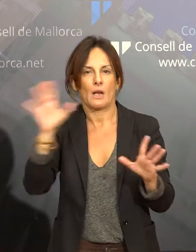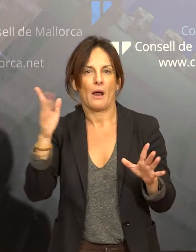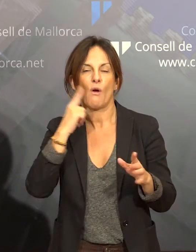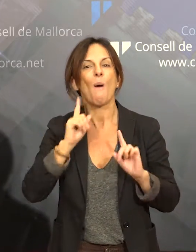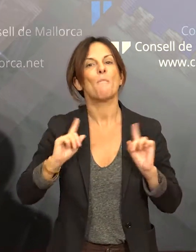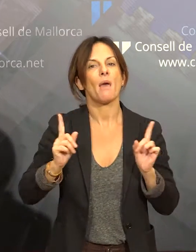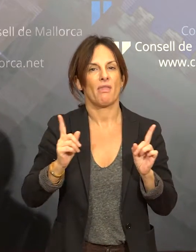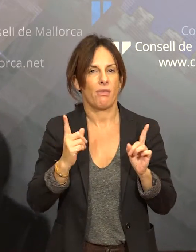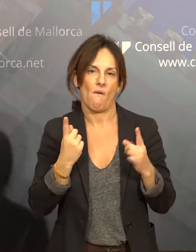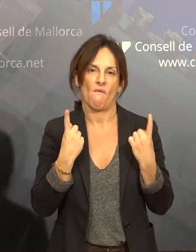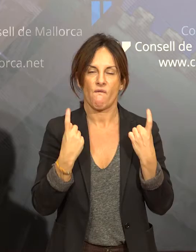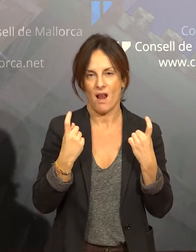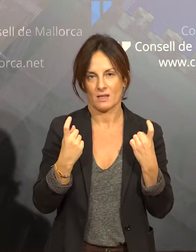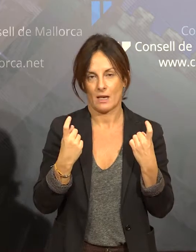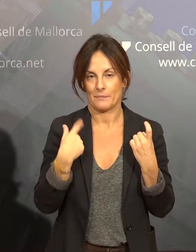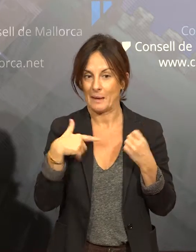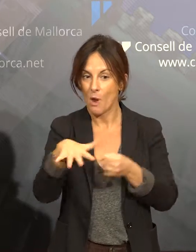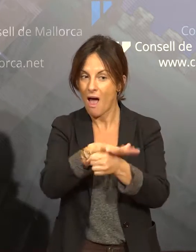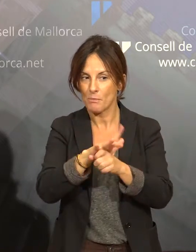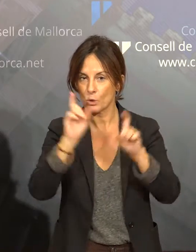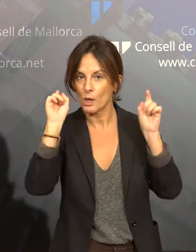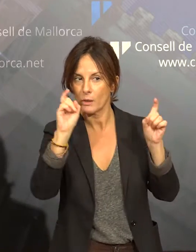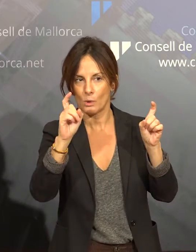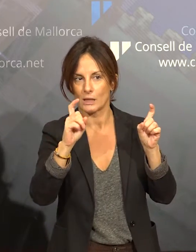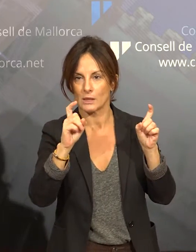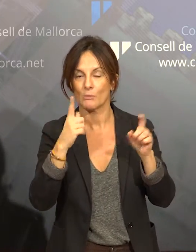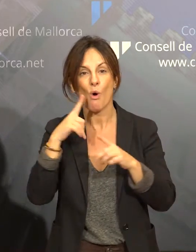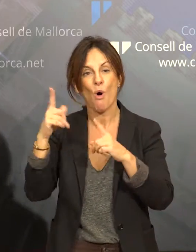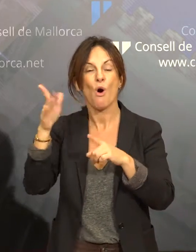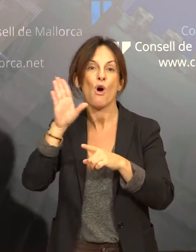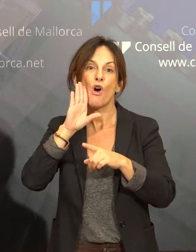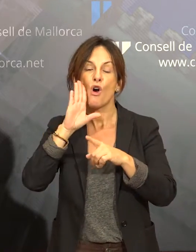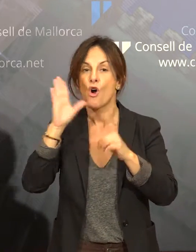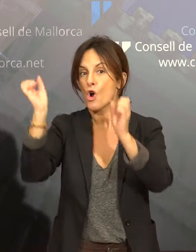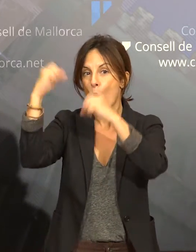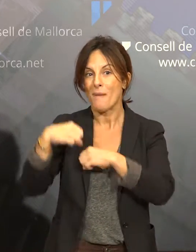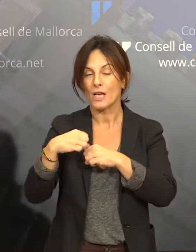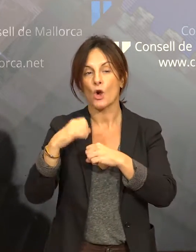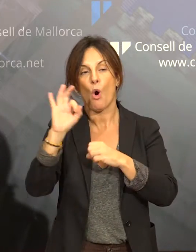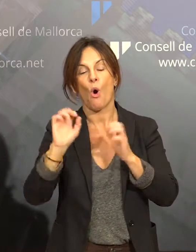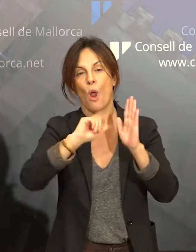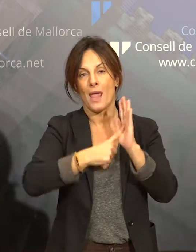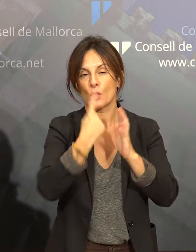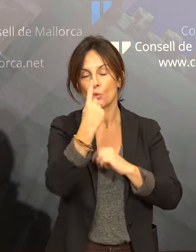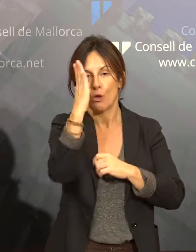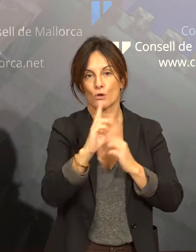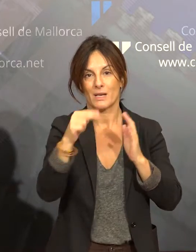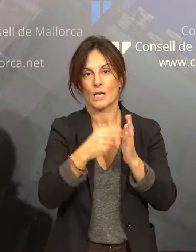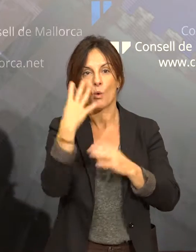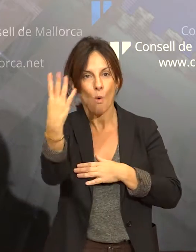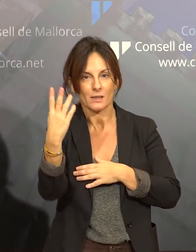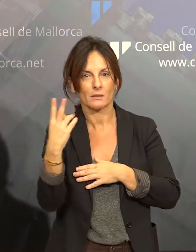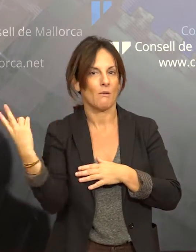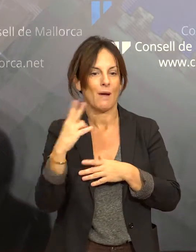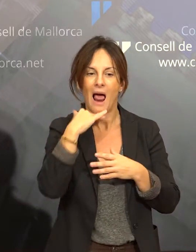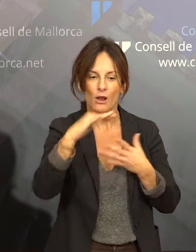o sea, concretament en el ámbito educatiu nos parece que no se está aplicando ni el Conveniu de Estambul ni la Ley 1.2004 del Estado perquè no se